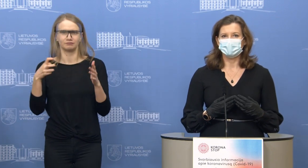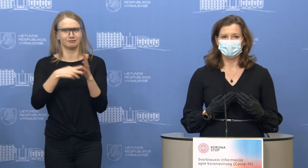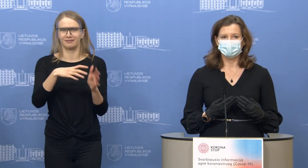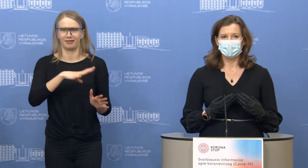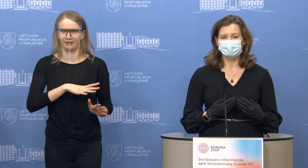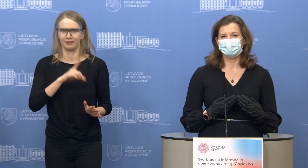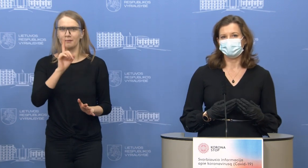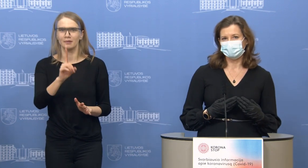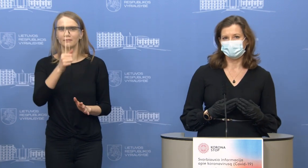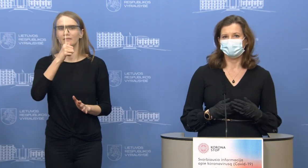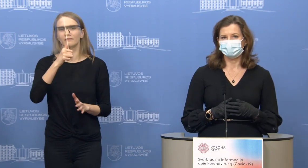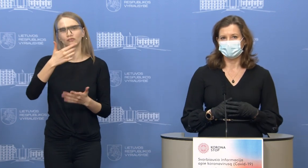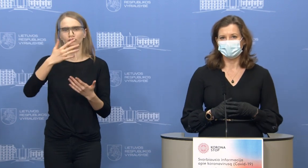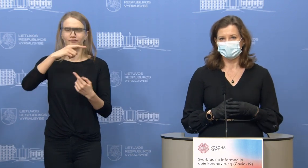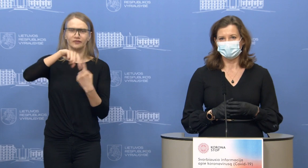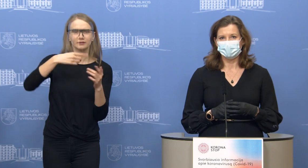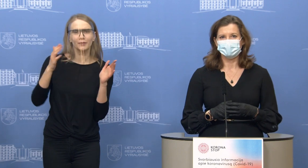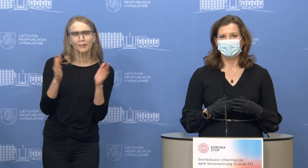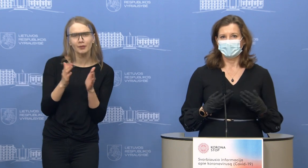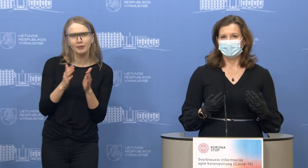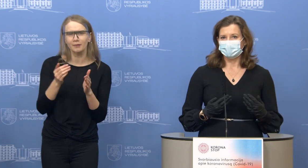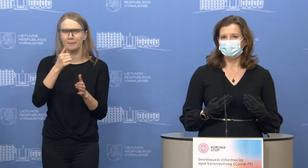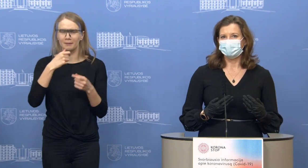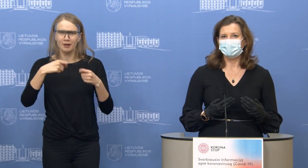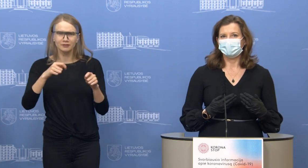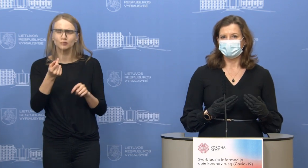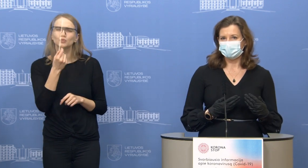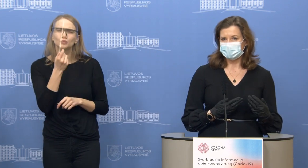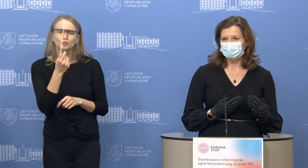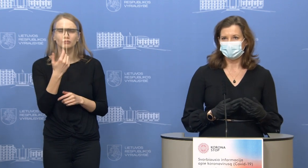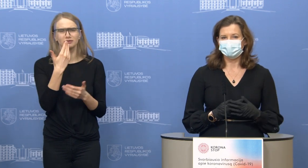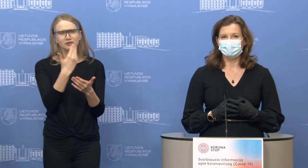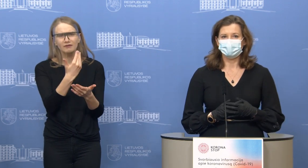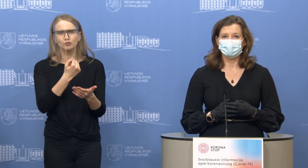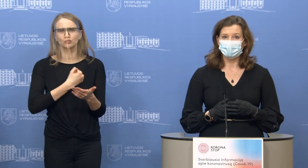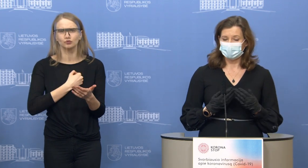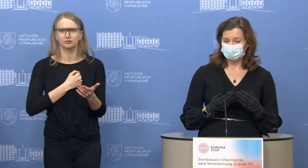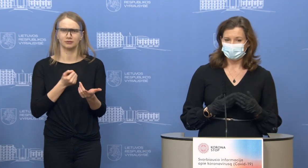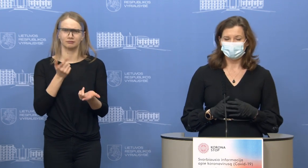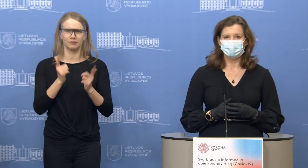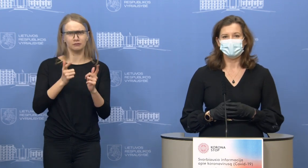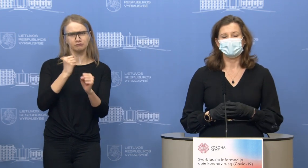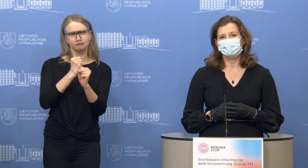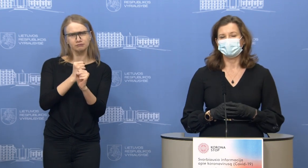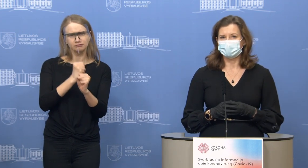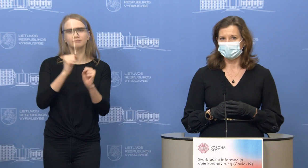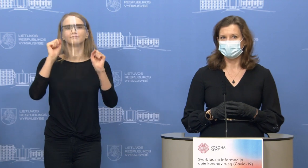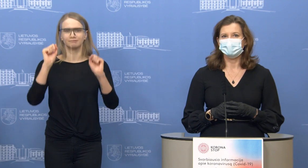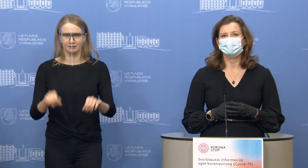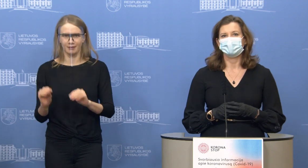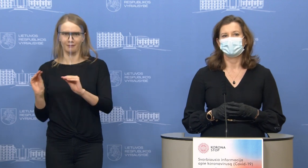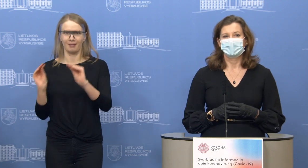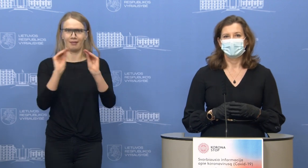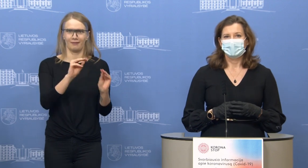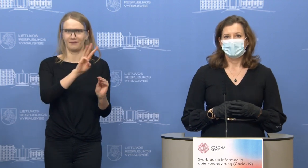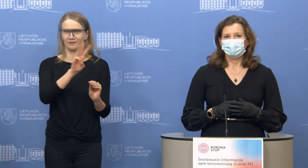pagalbos reikia daugiausia mažoms ir vidutinėms įmonėms. Taigi labai kviečiame jūs pasinuodoti ir taip pat noriu pasakyti apie kitą